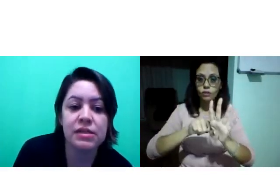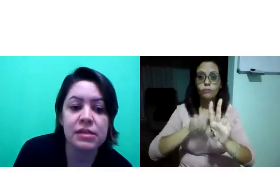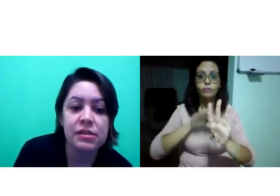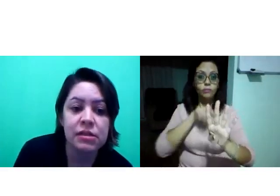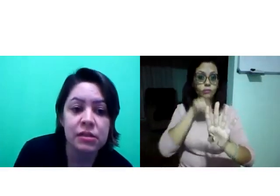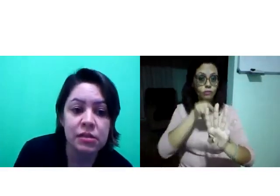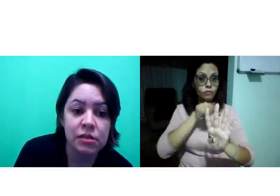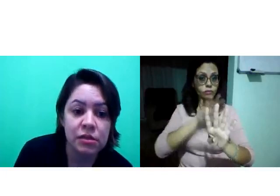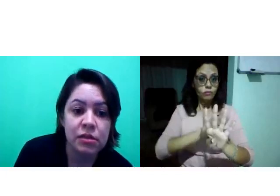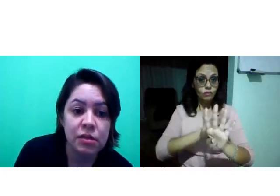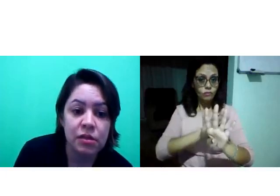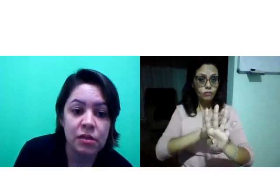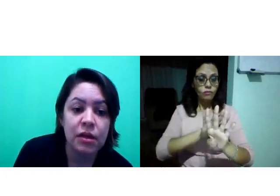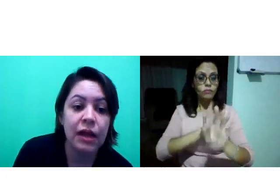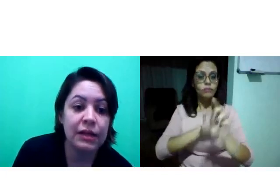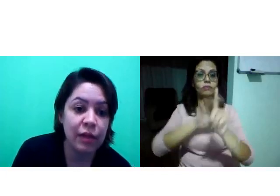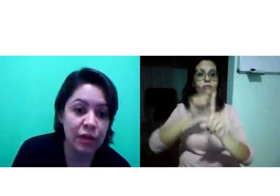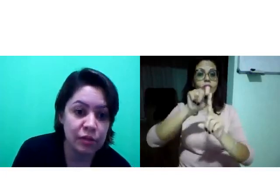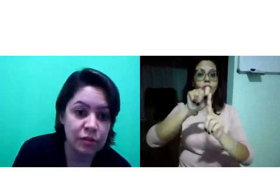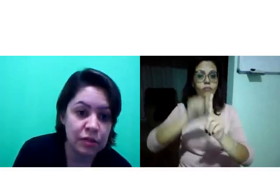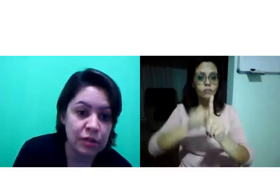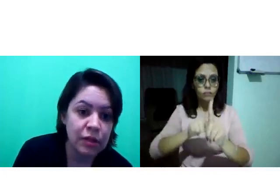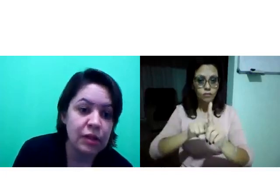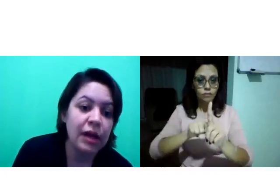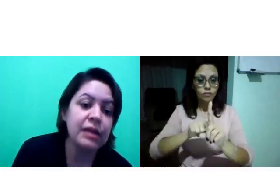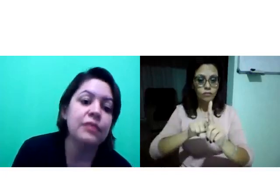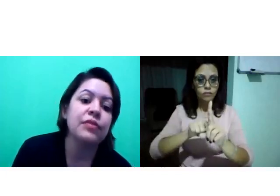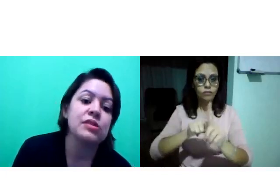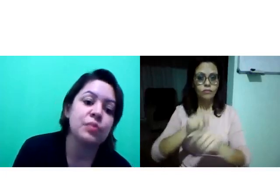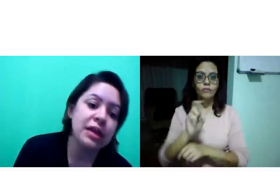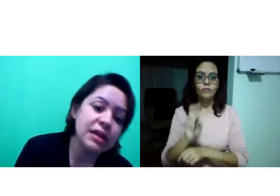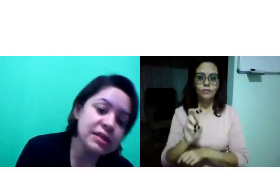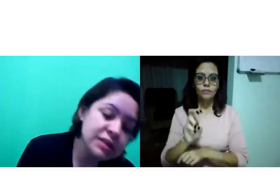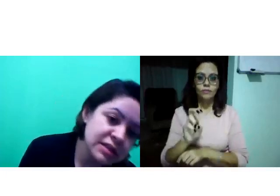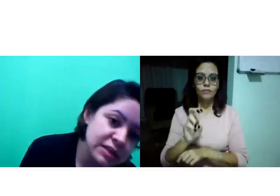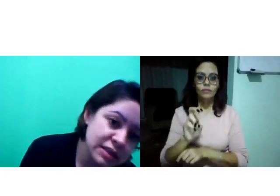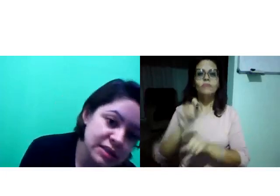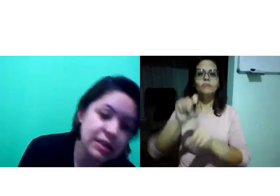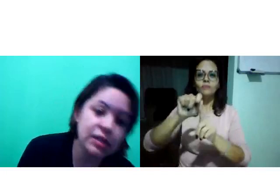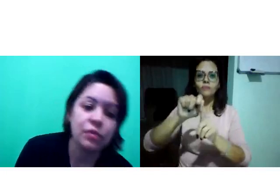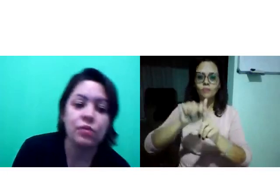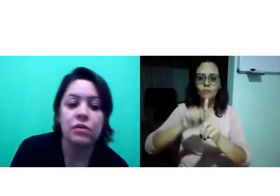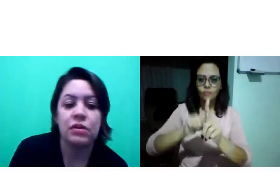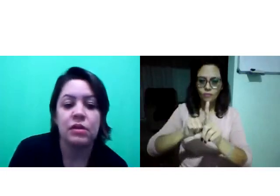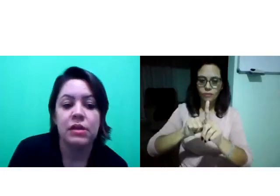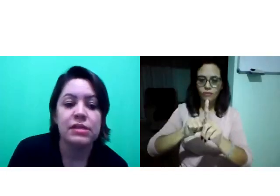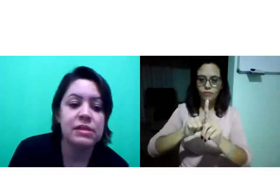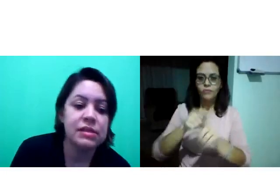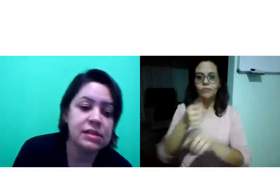meses, até quatro. Aí, faço mês e cinco.